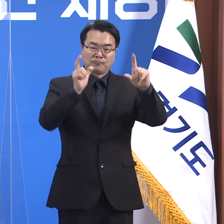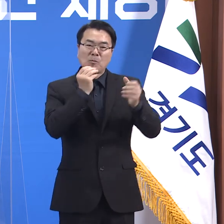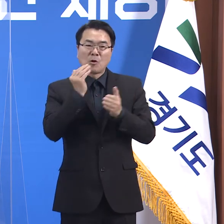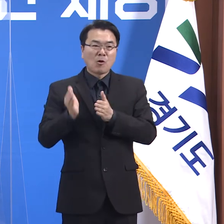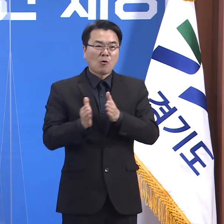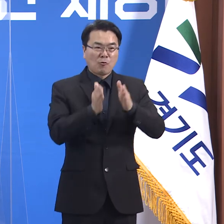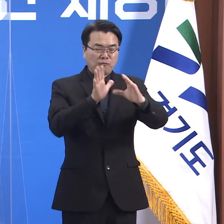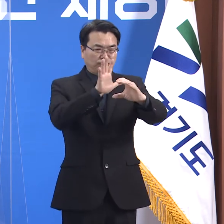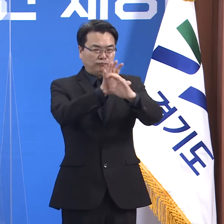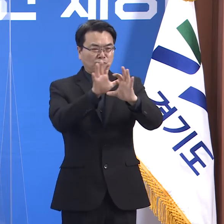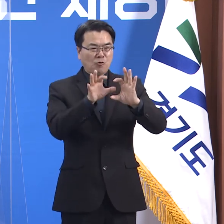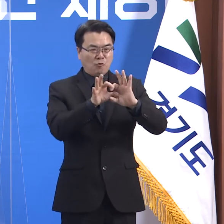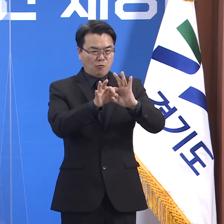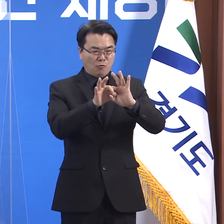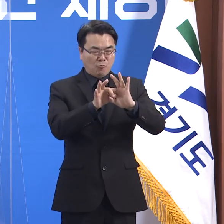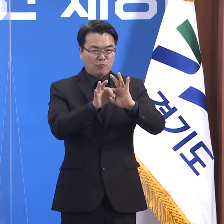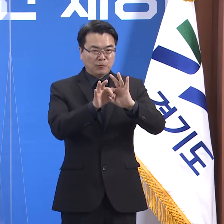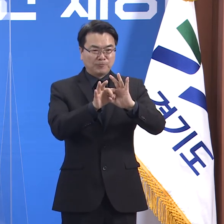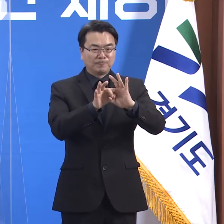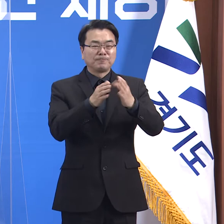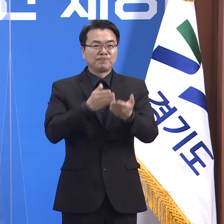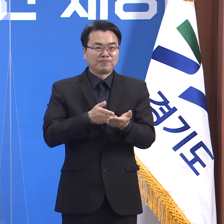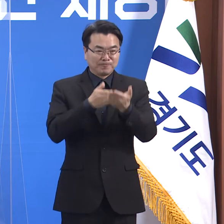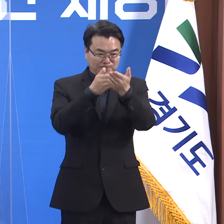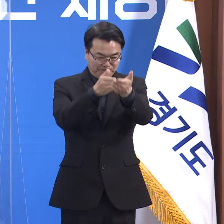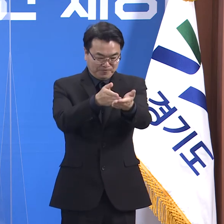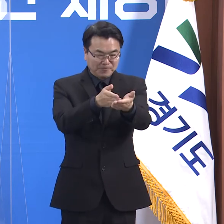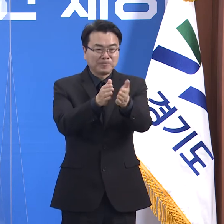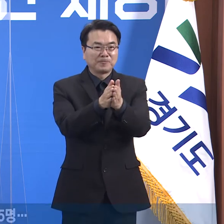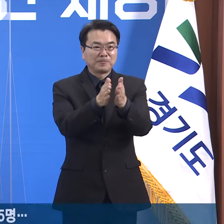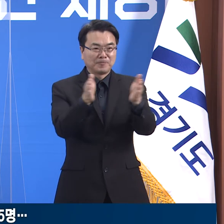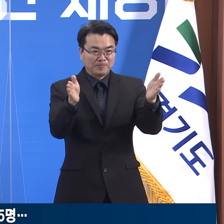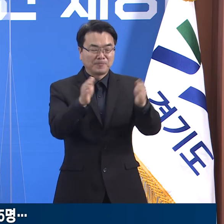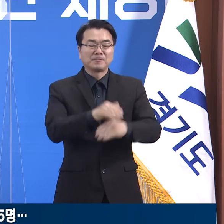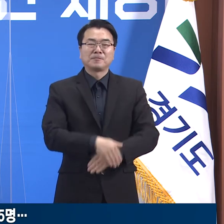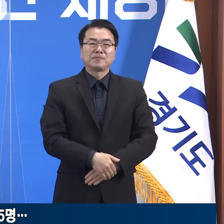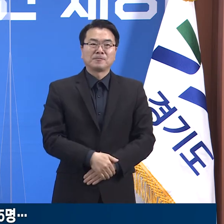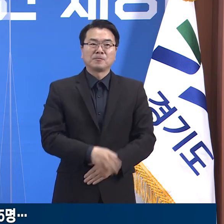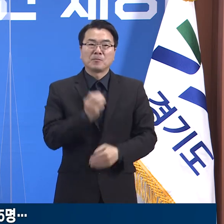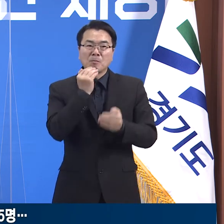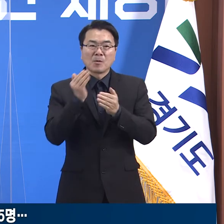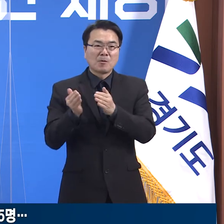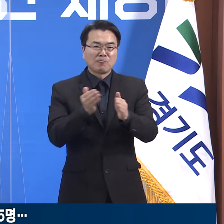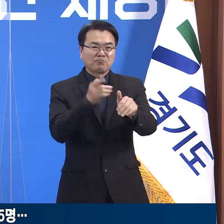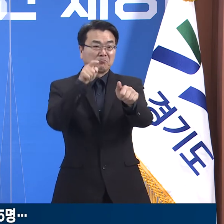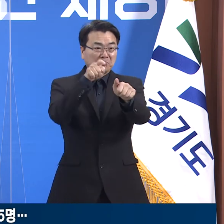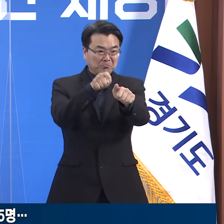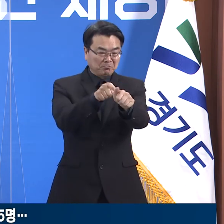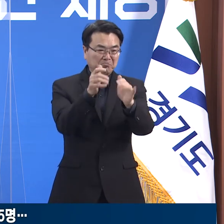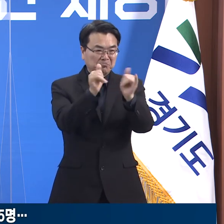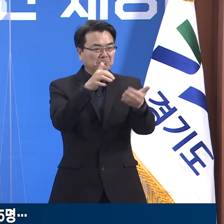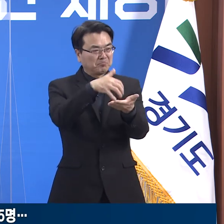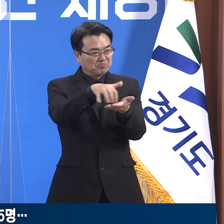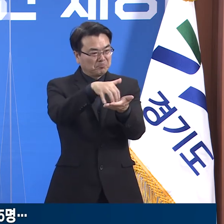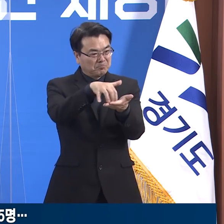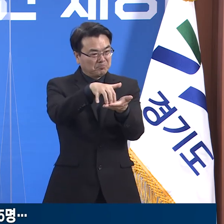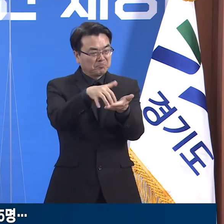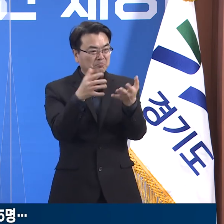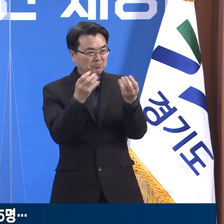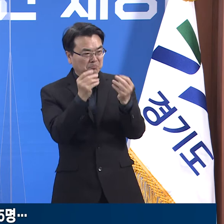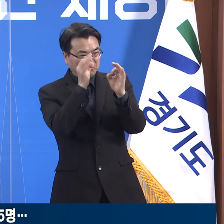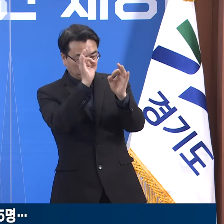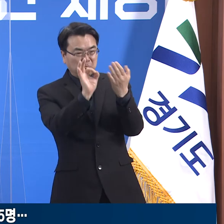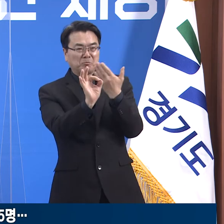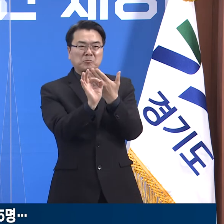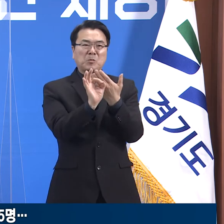코로나19 대응 관련 정례 기자회견을 시작하겠습니다. 경기도 확진자 발생 현황입니다. 4월